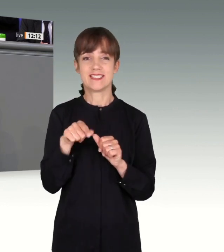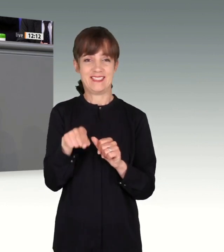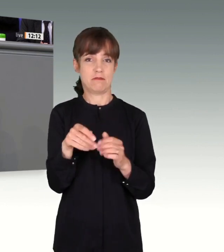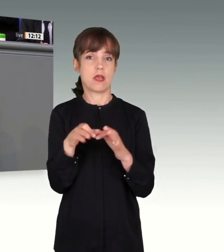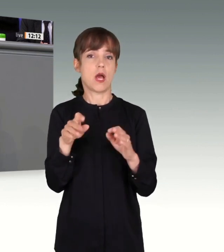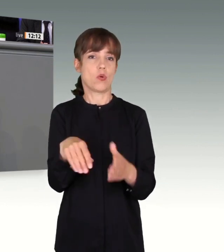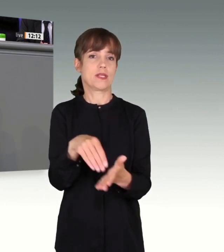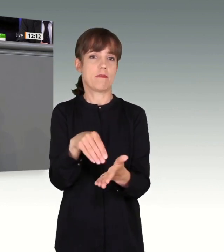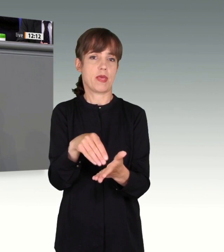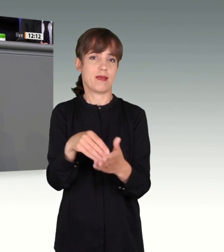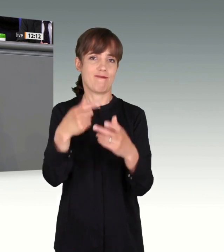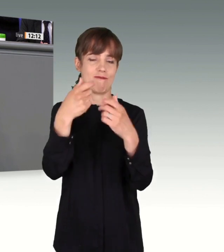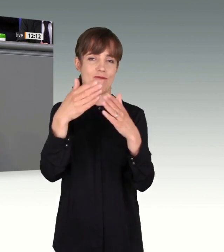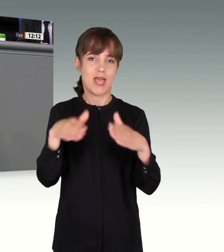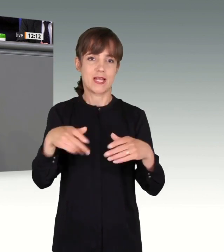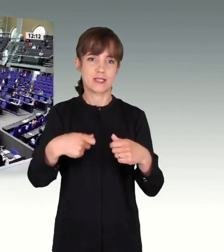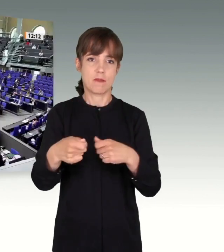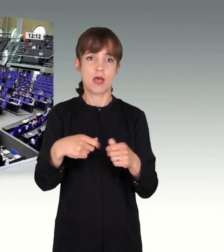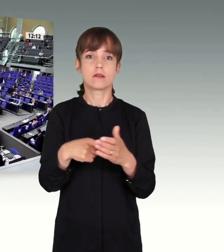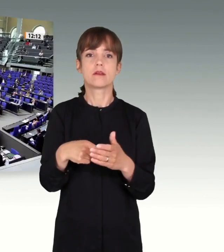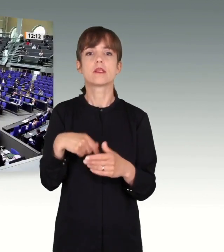Untersuchungsausschuss einsetzen muss. Herzlichen Dank.